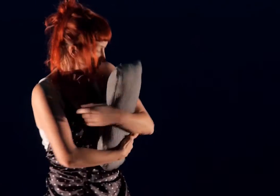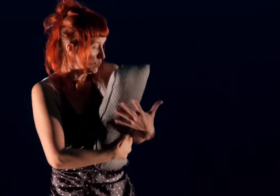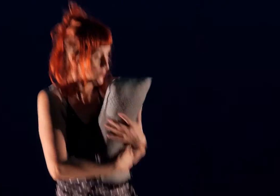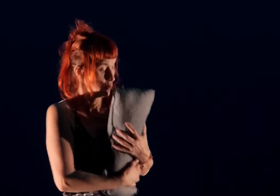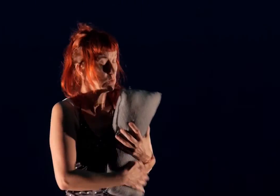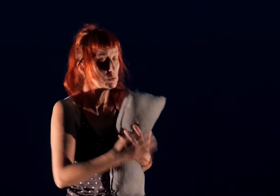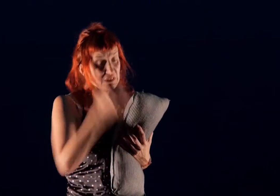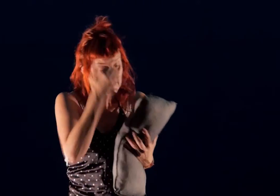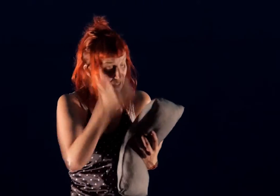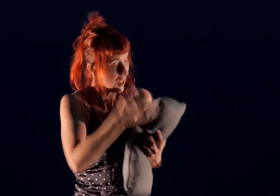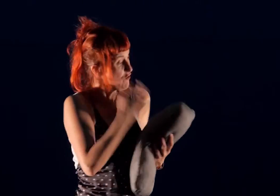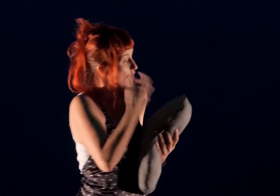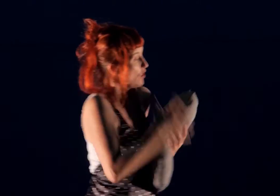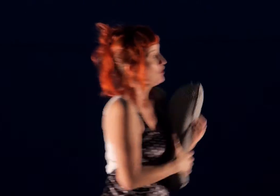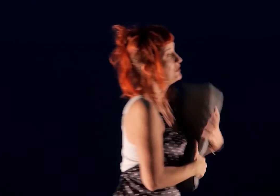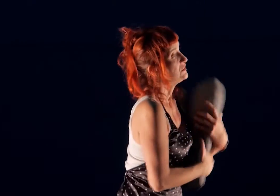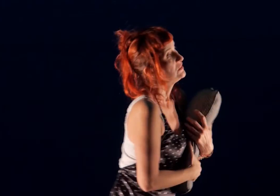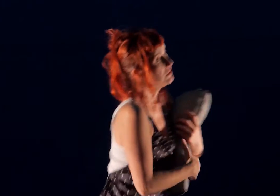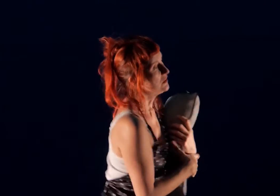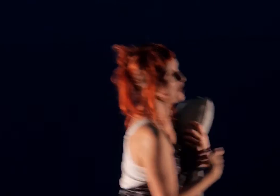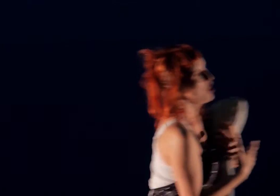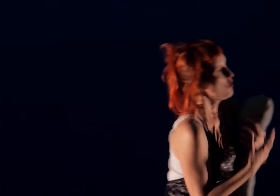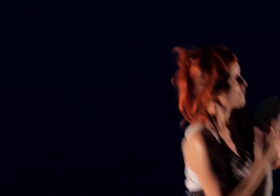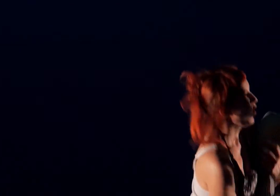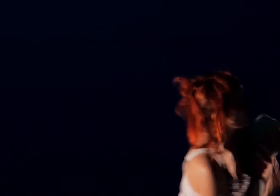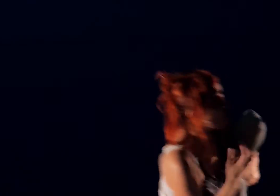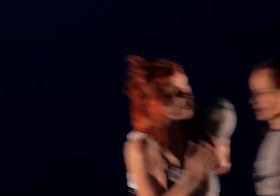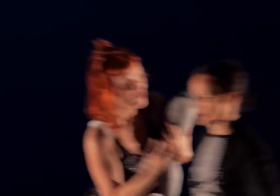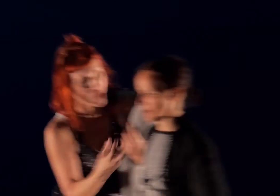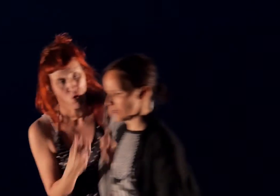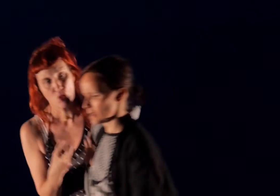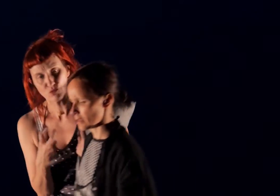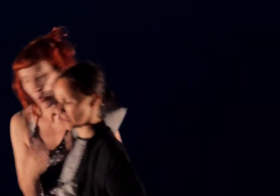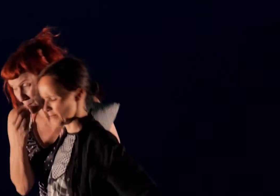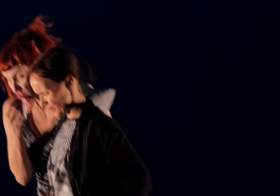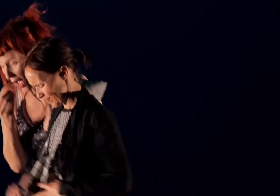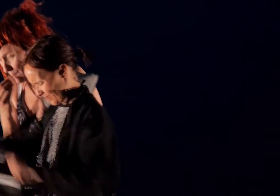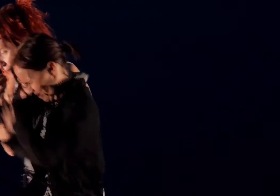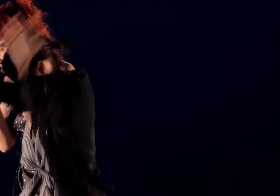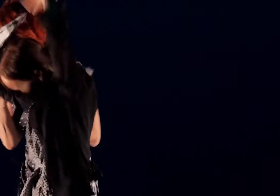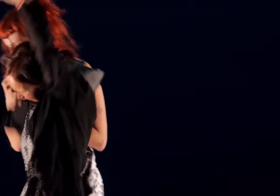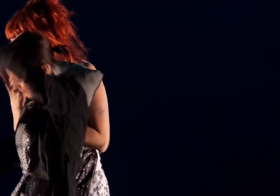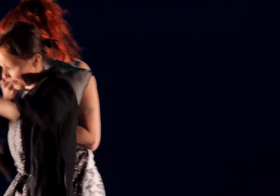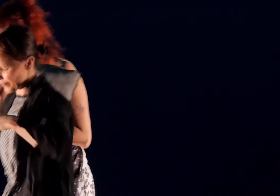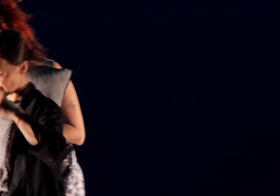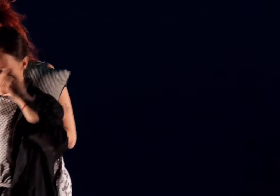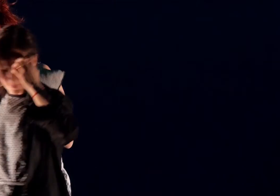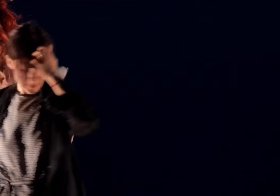lèvres chinoises, beurre, au diamètre, coquette, sucre, produit de fête, spécial car,